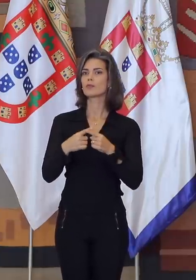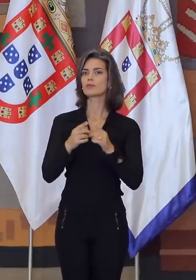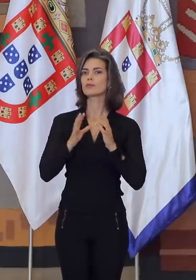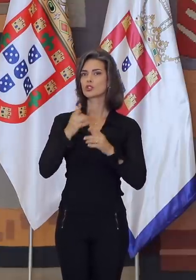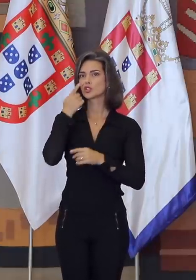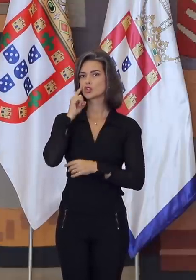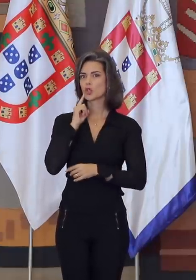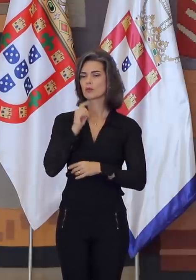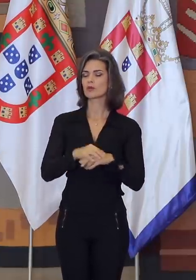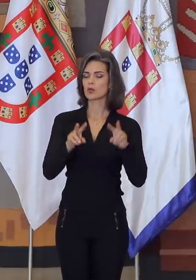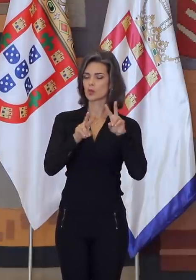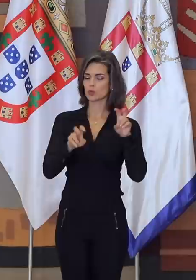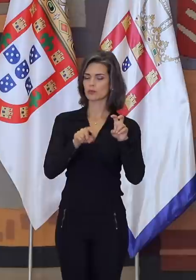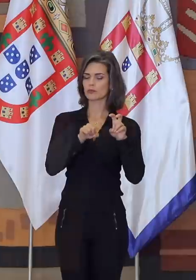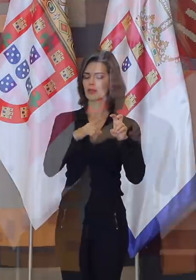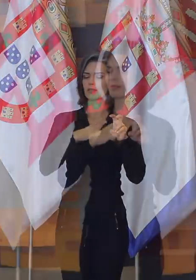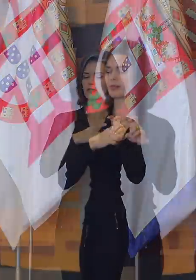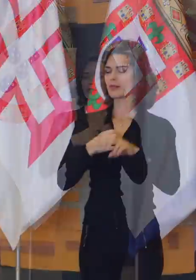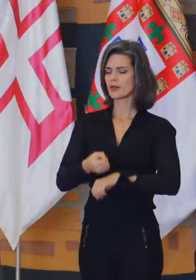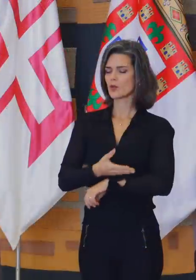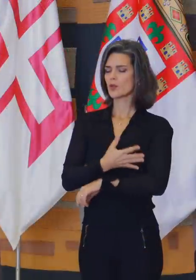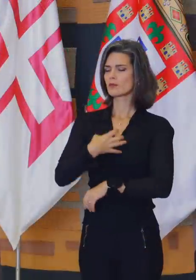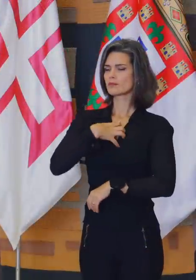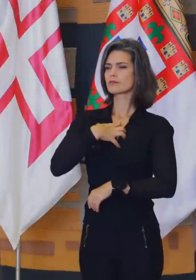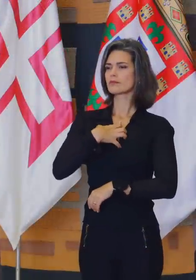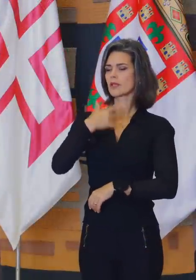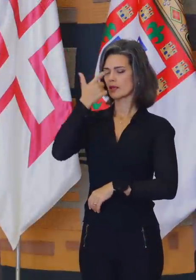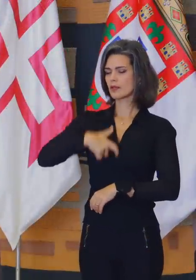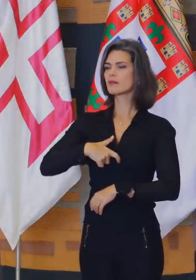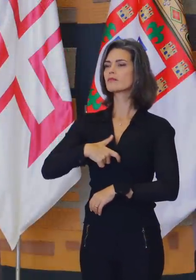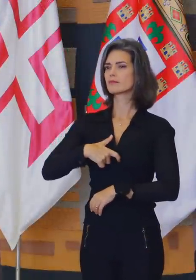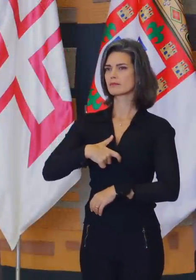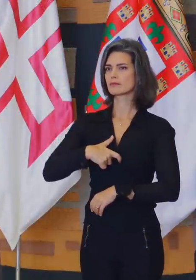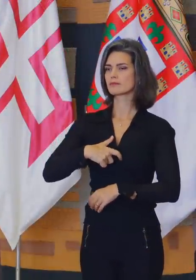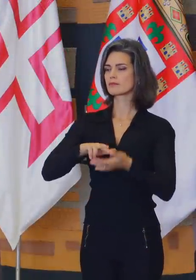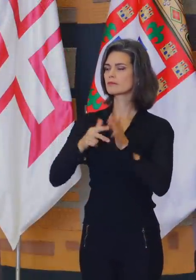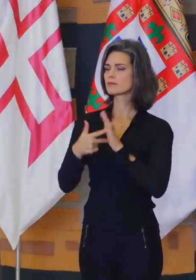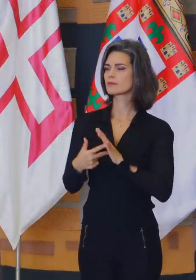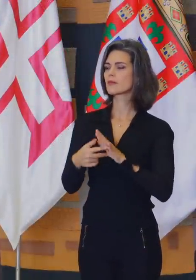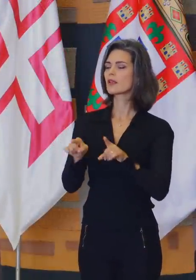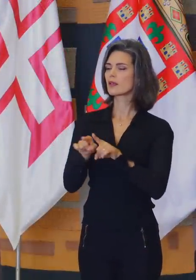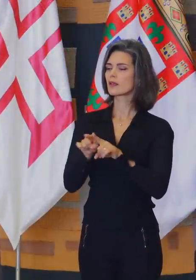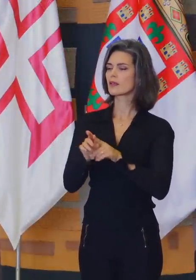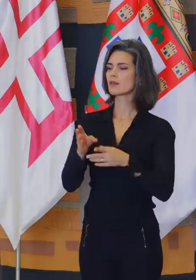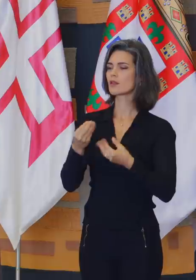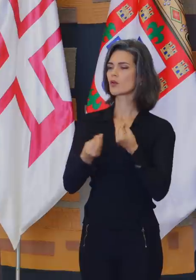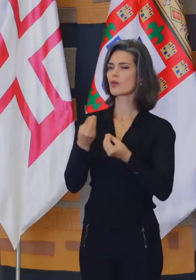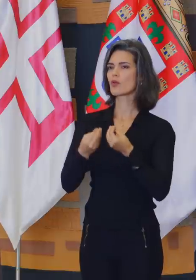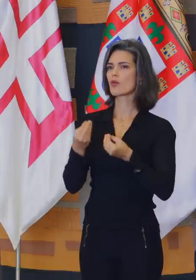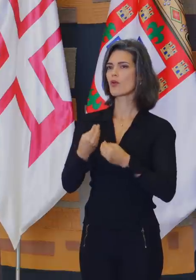Encontro, nesse trecho do Doane, a inspiração para me definir como ser e, muito particularmente, para me definir como